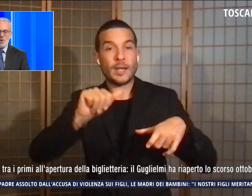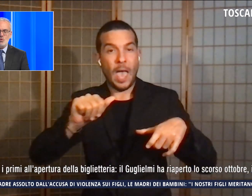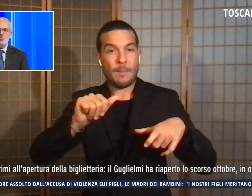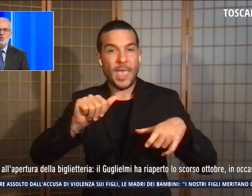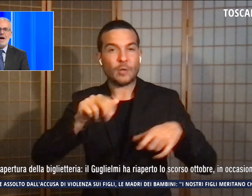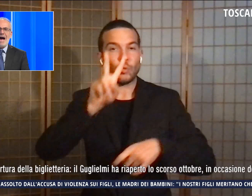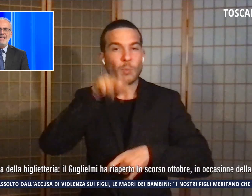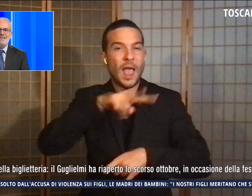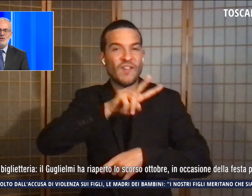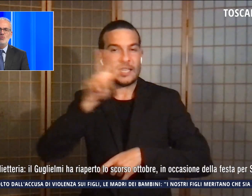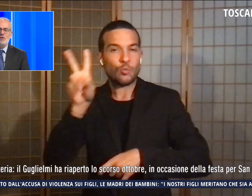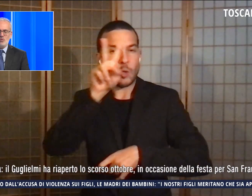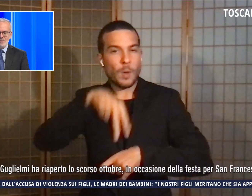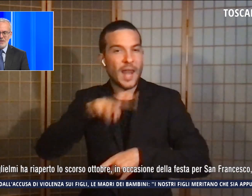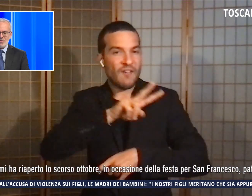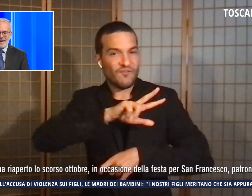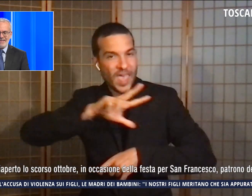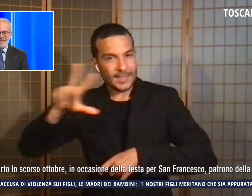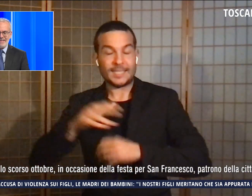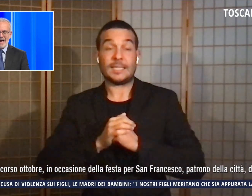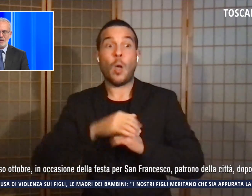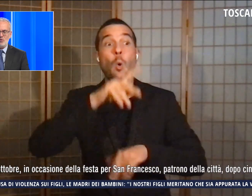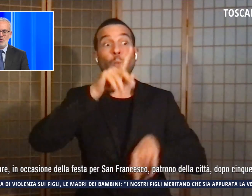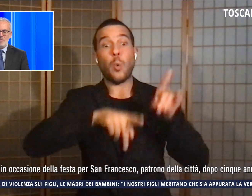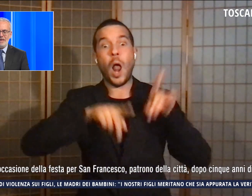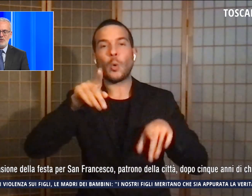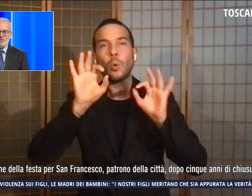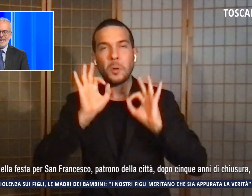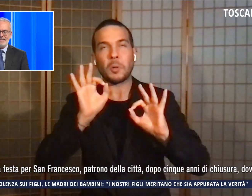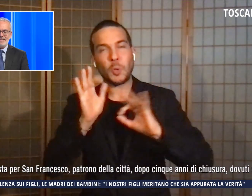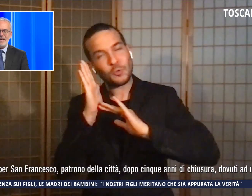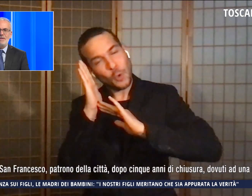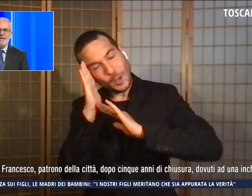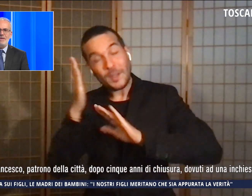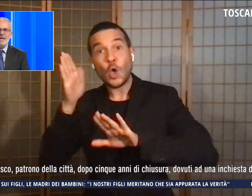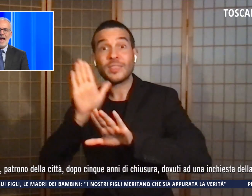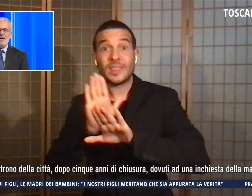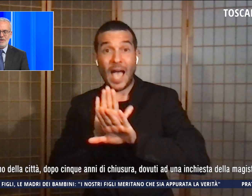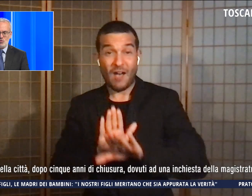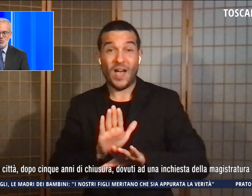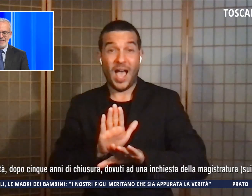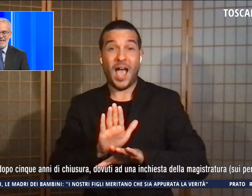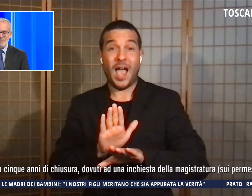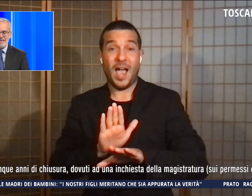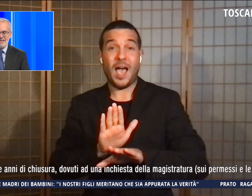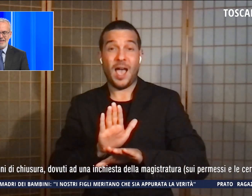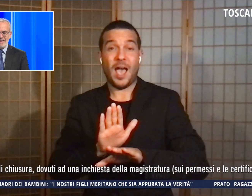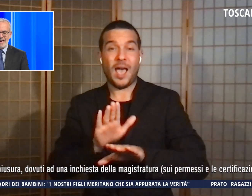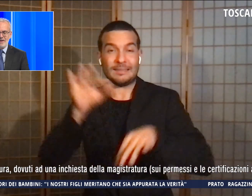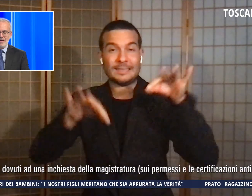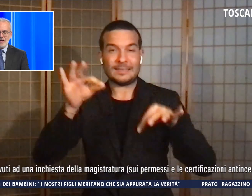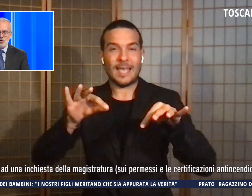Qualcuno ha addirittura dormito davanti al teatro per ritrovarsi tra i primi all'apertura della